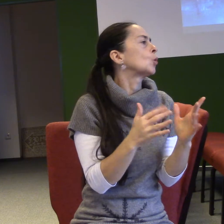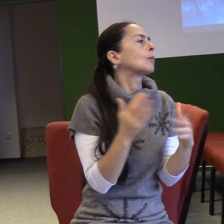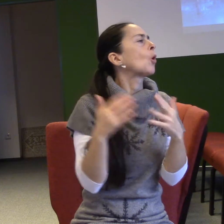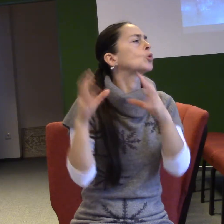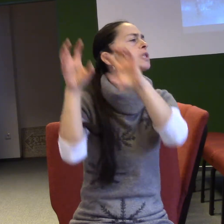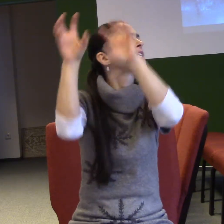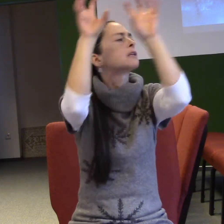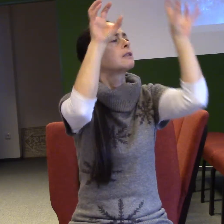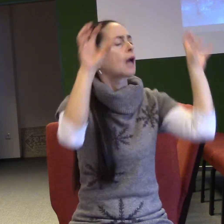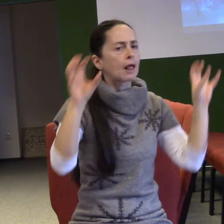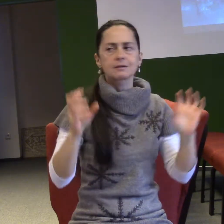Ferrero Rocher kuličky?